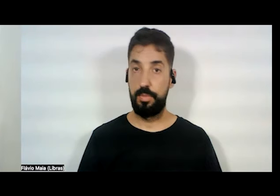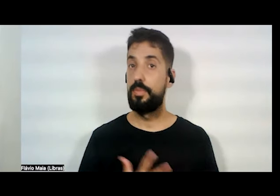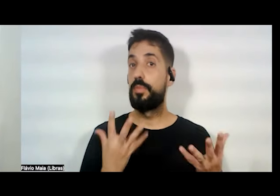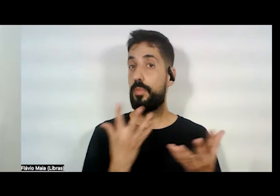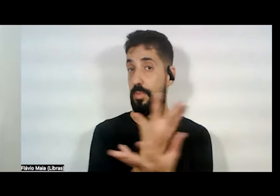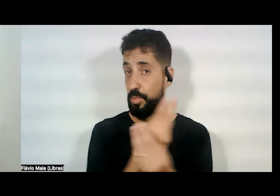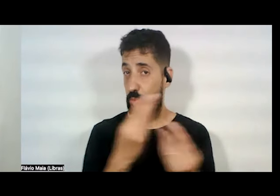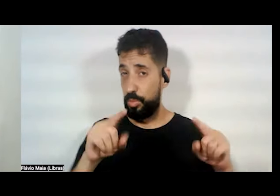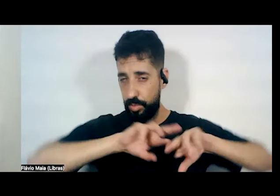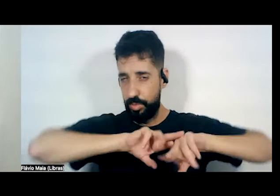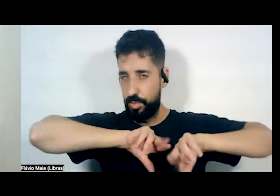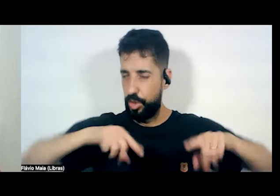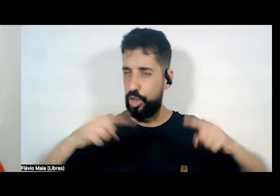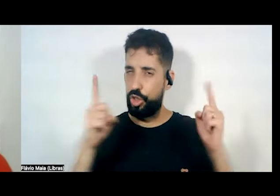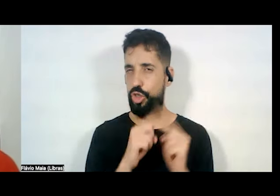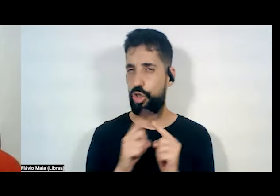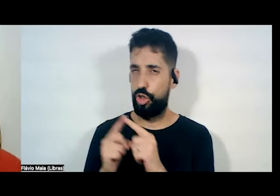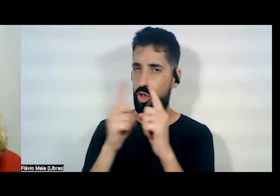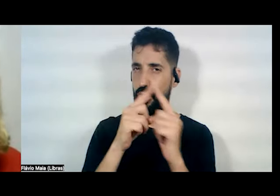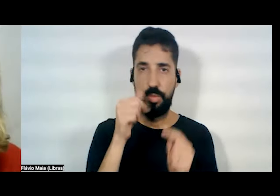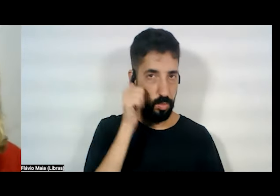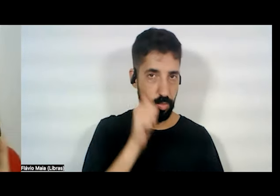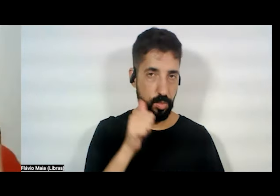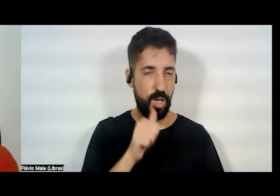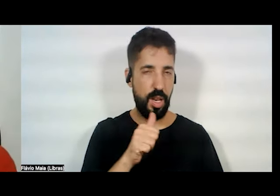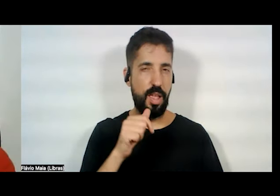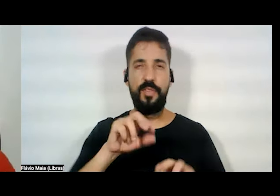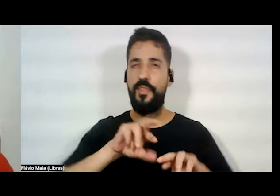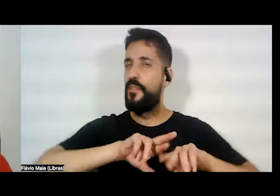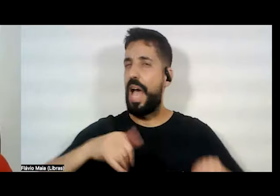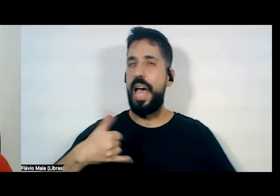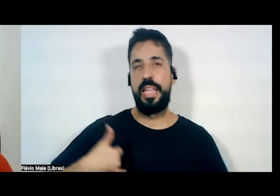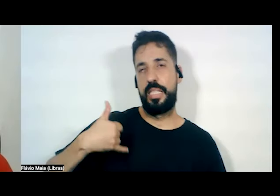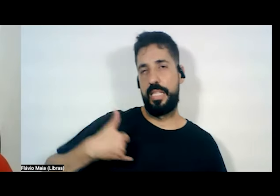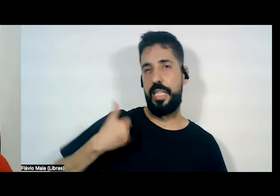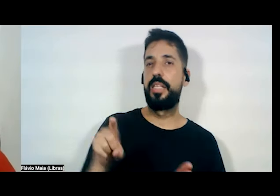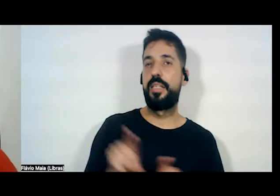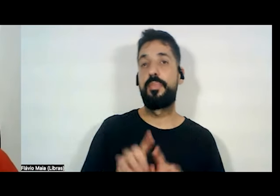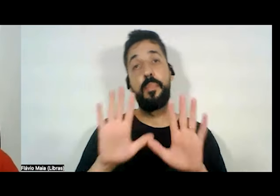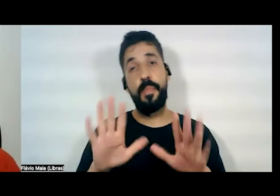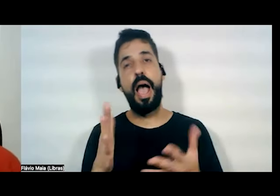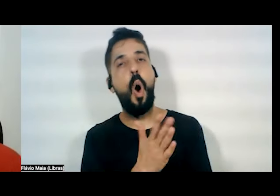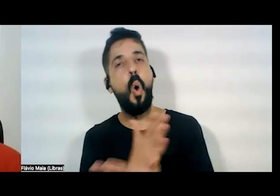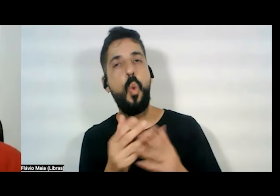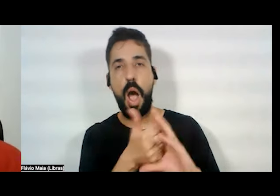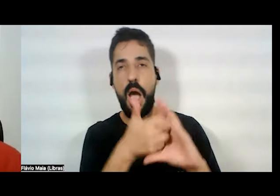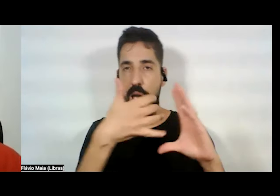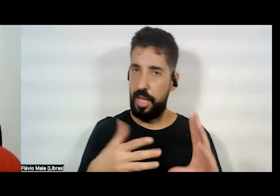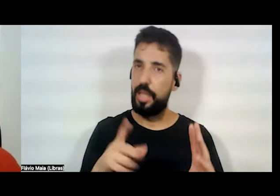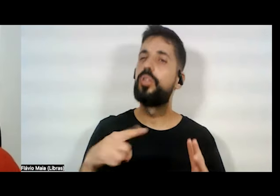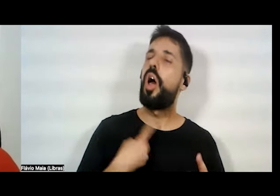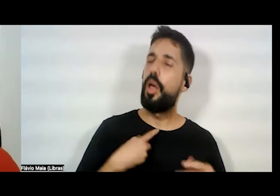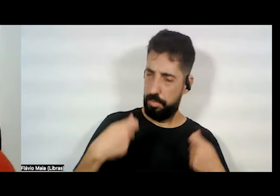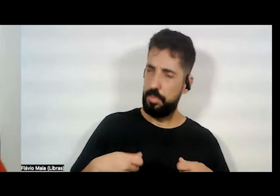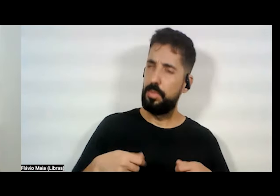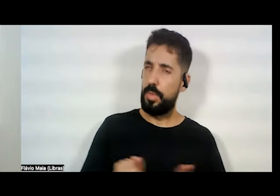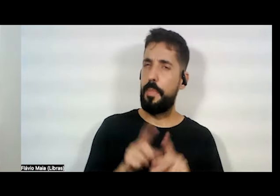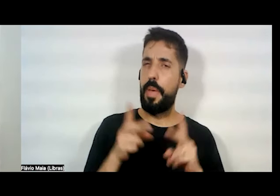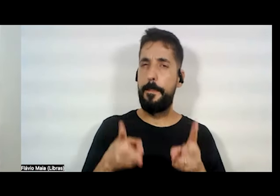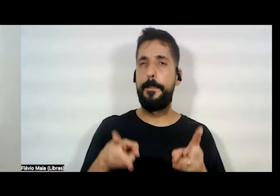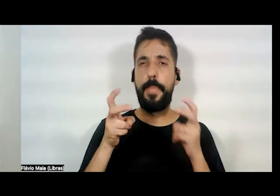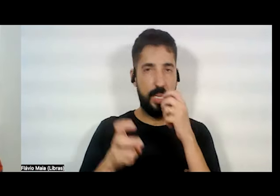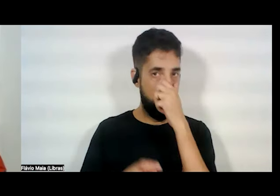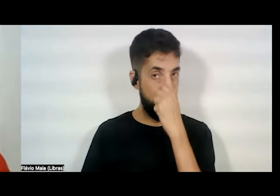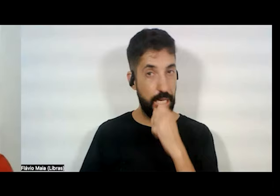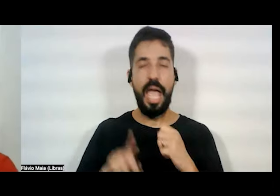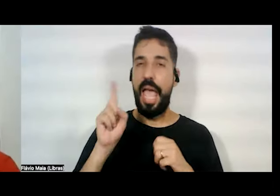jeitos de ser mulher em todas as idades. mas há algumas características que nós devemos também perceber que são da